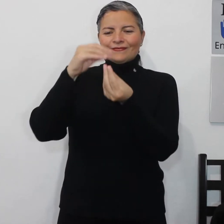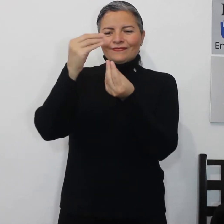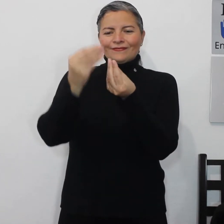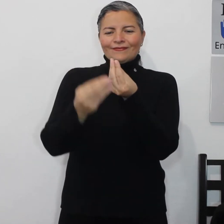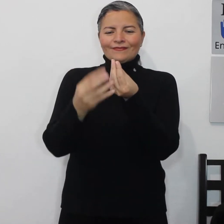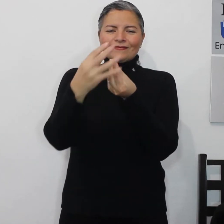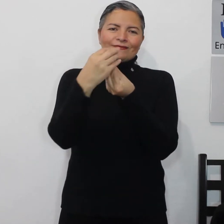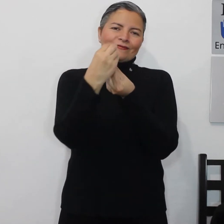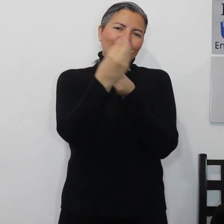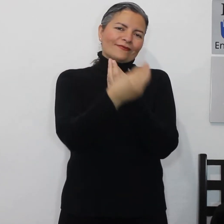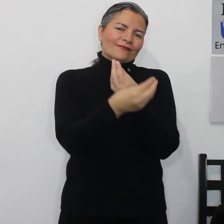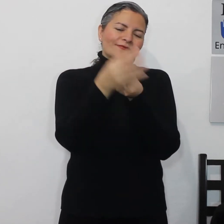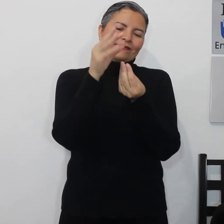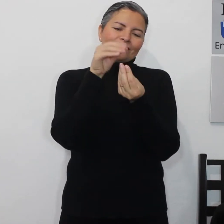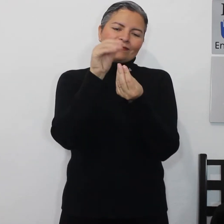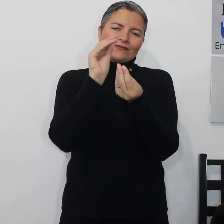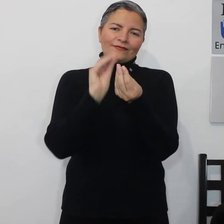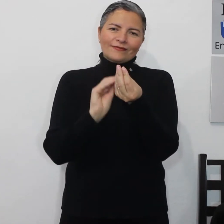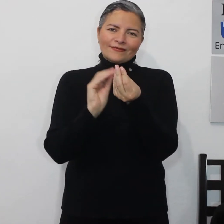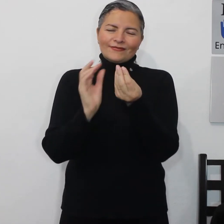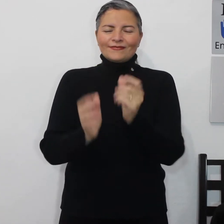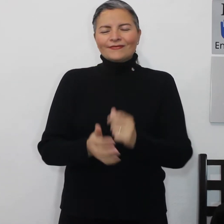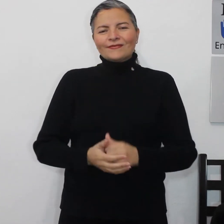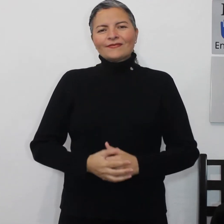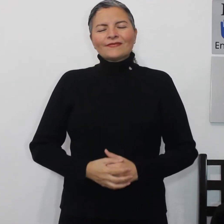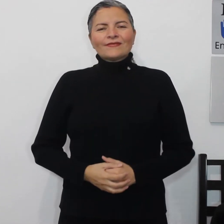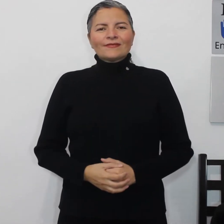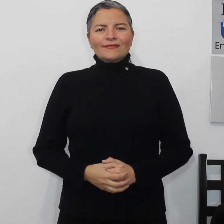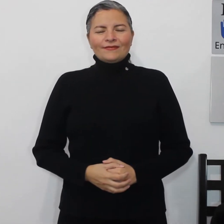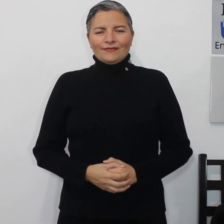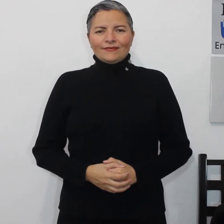manzana,